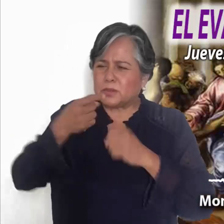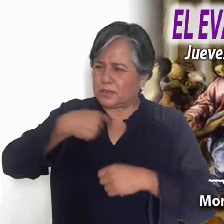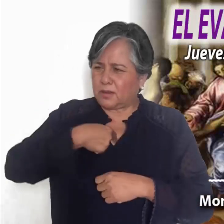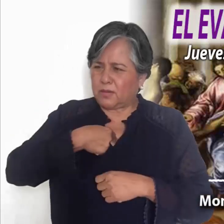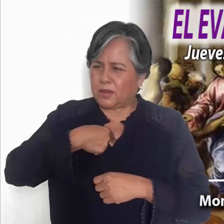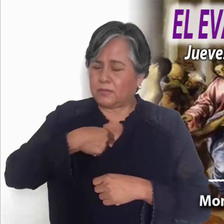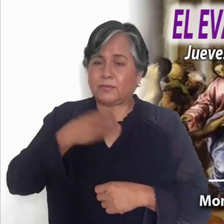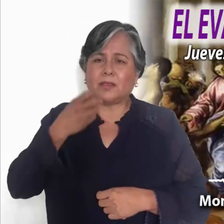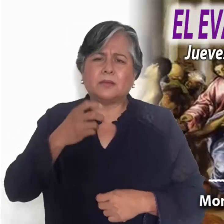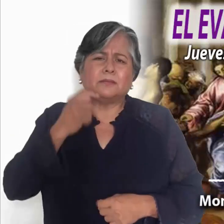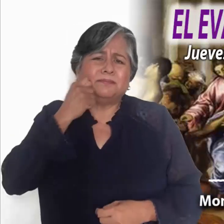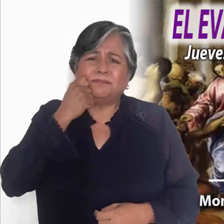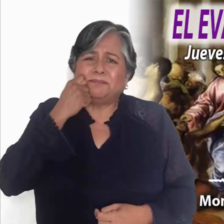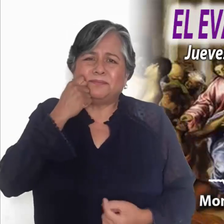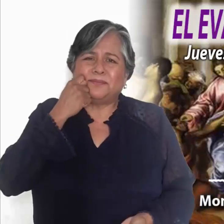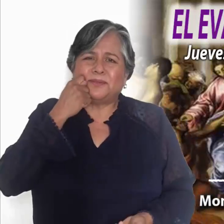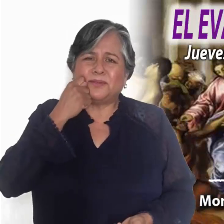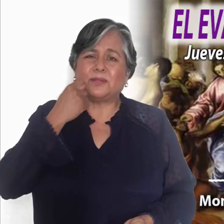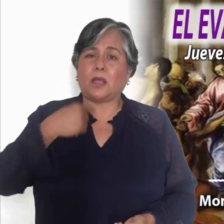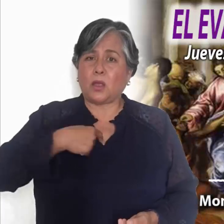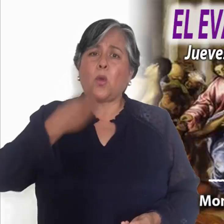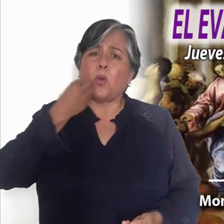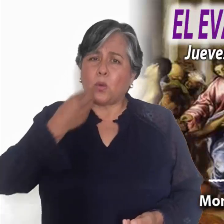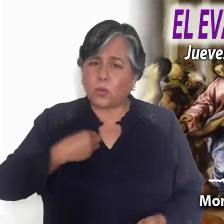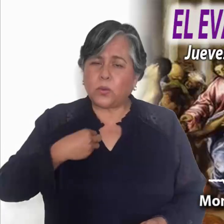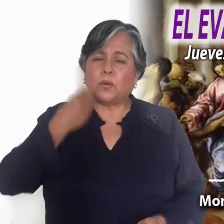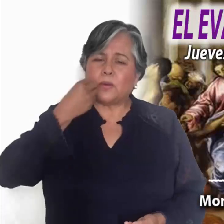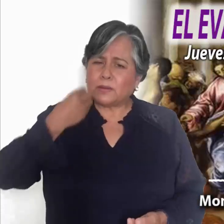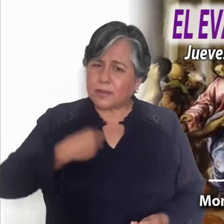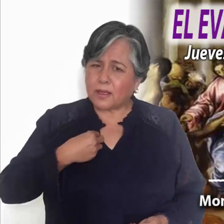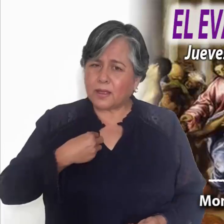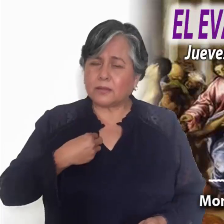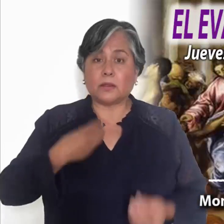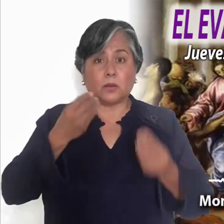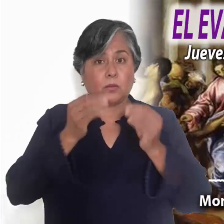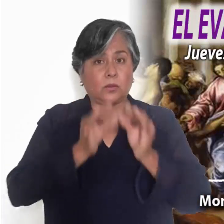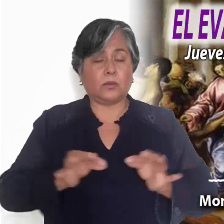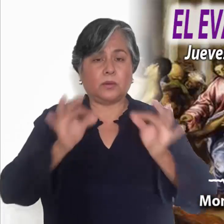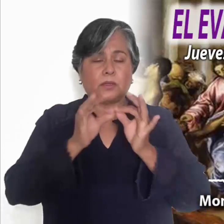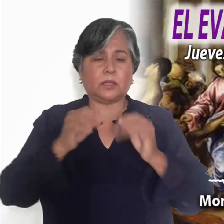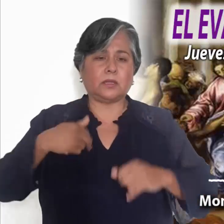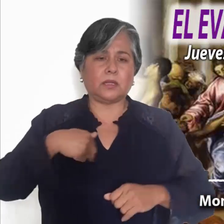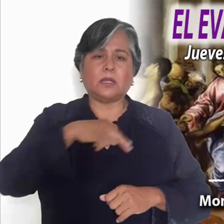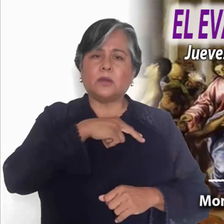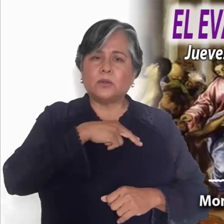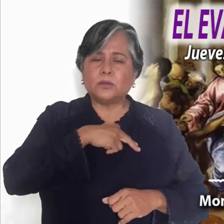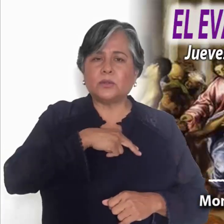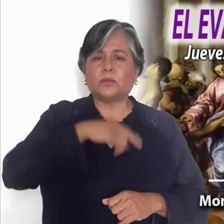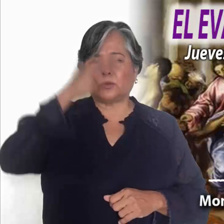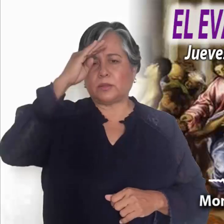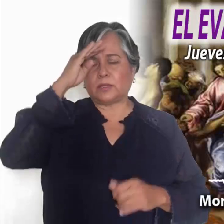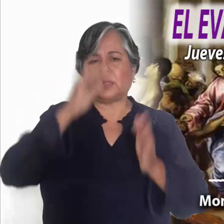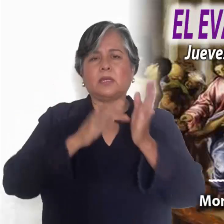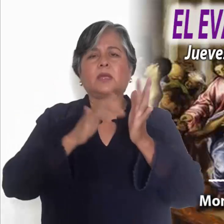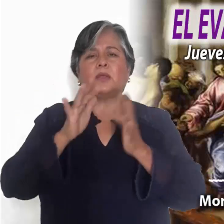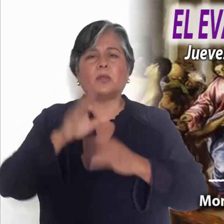Seguir su búsqueda de la justicia trae sus consecuencias. Acerquémonos a Jesús. Le decimos que queremos ser de